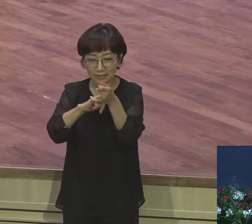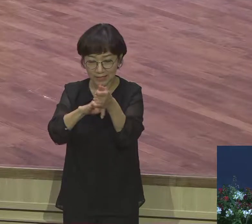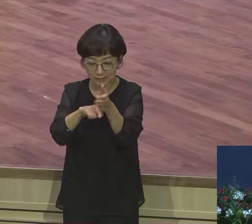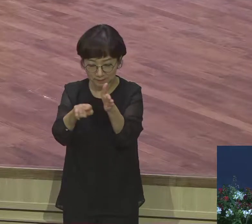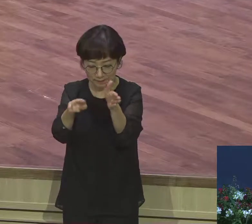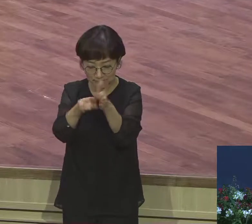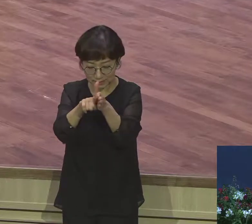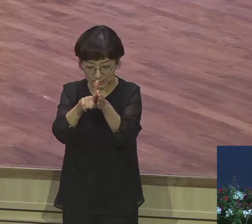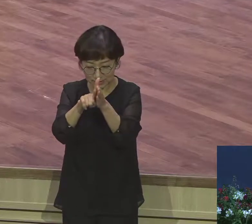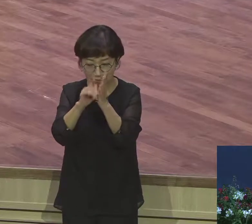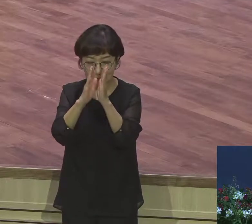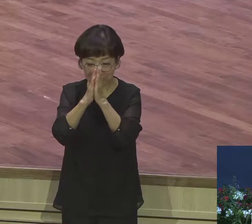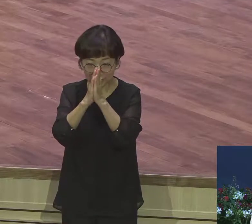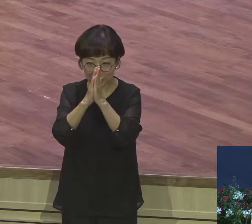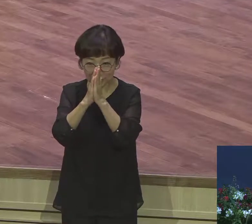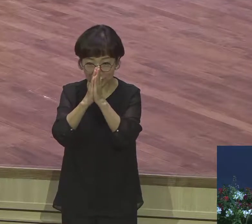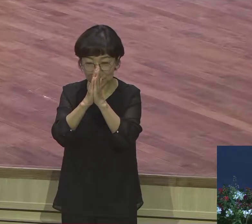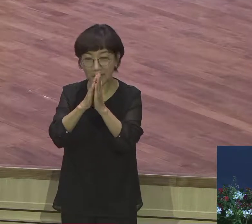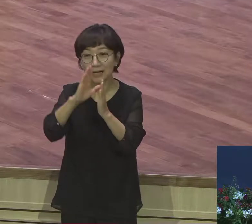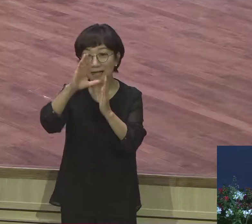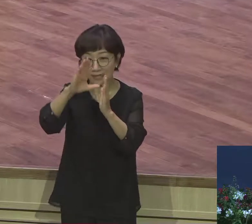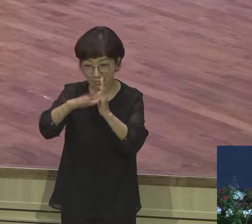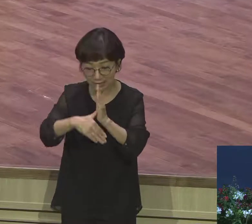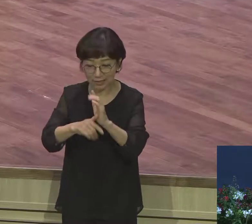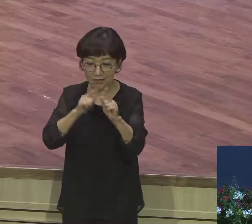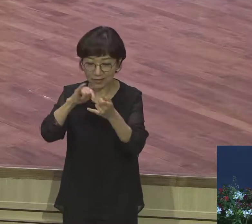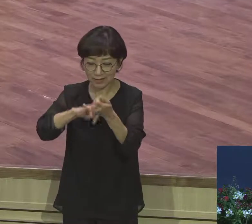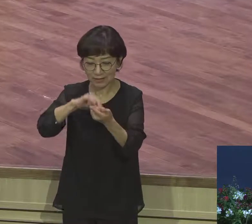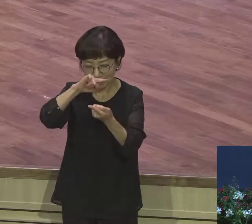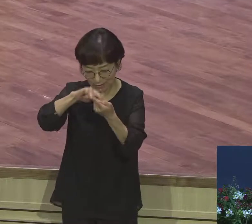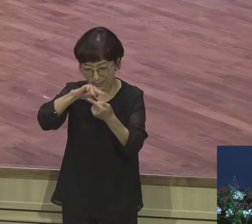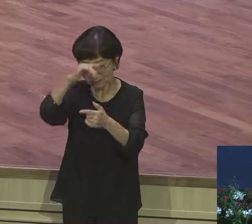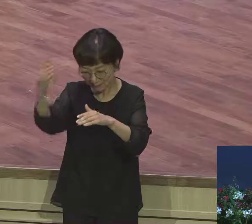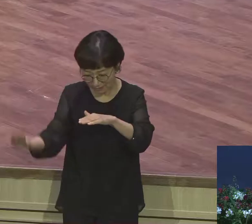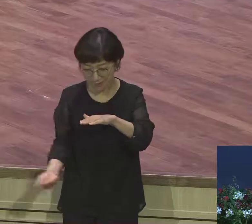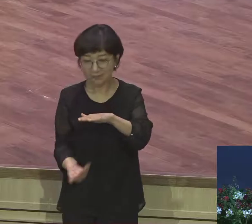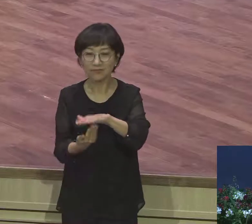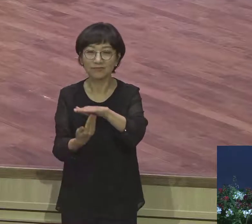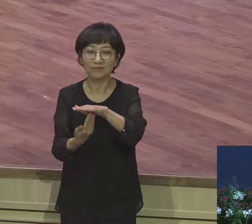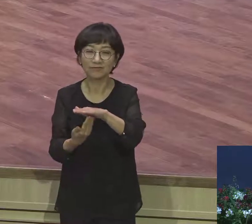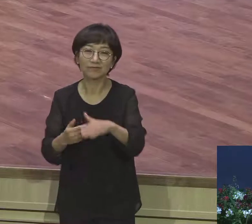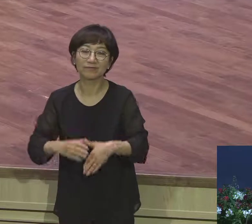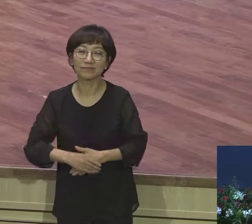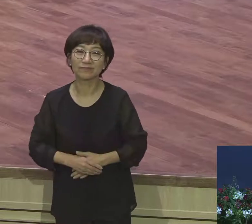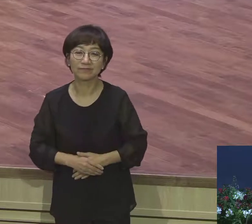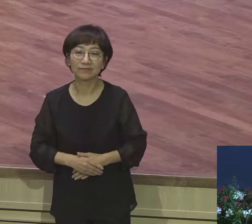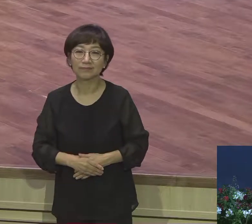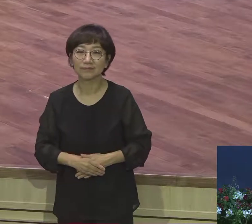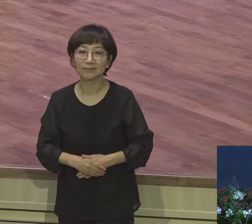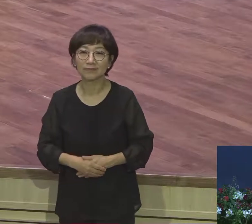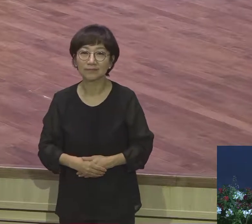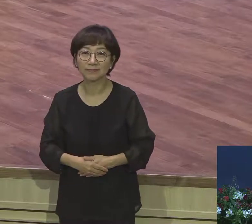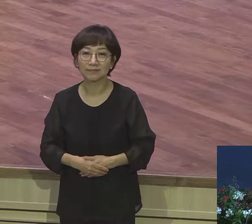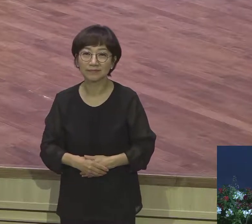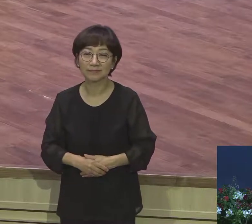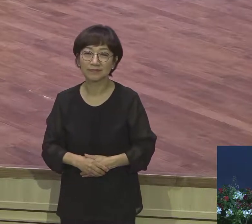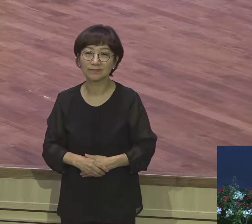언약적 성취가 이루어진다 특별히 우리가 기도에 대해서 정말 올바른 정의를 가지고 계셔야 되는데